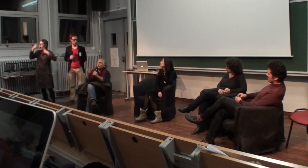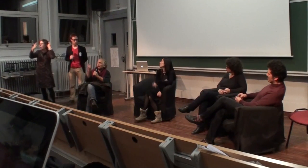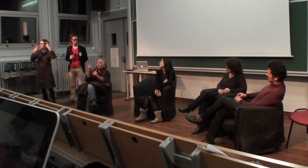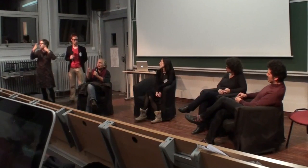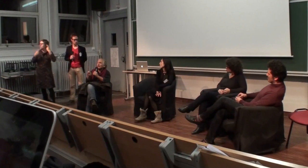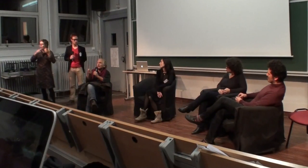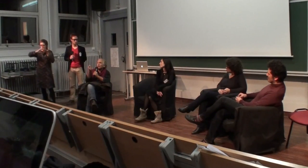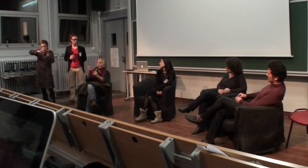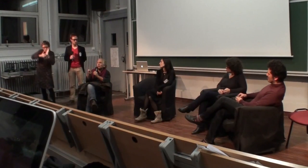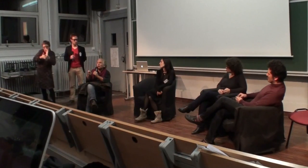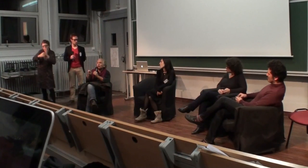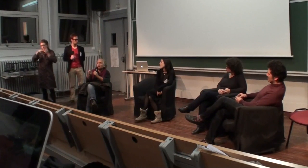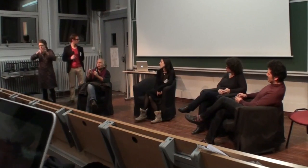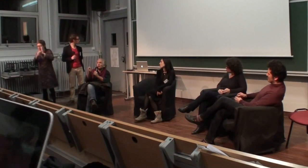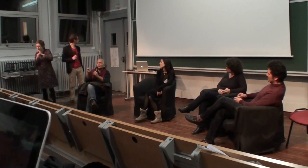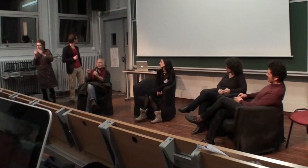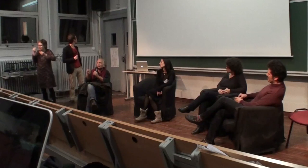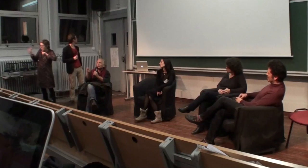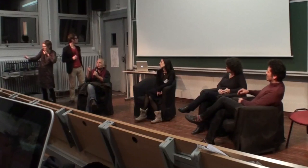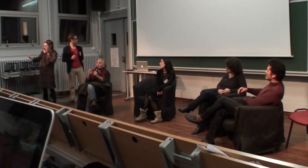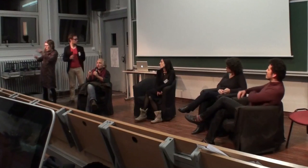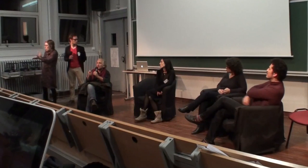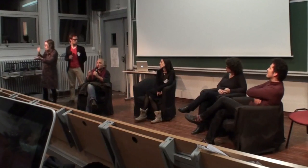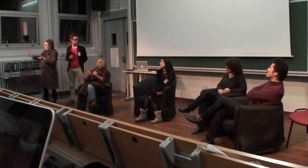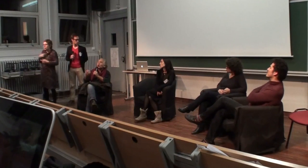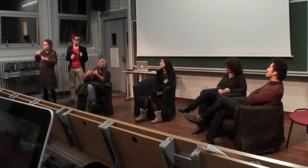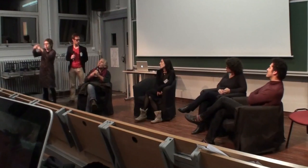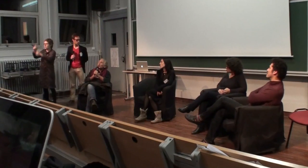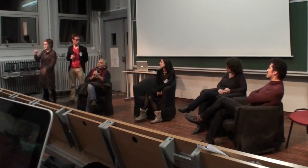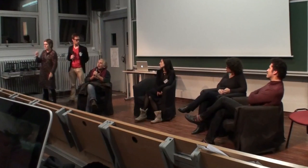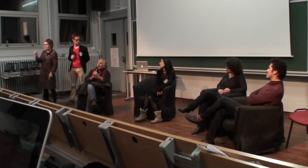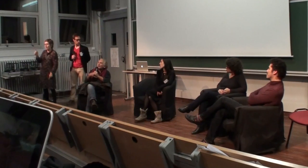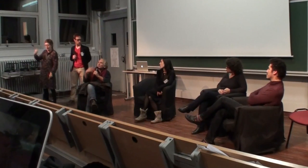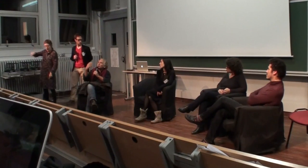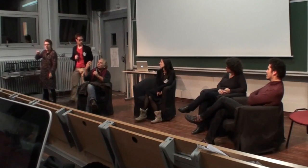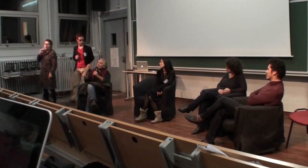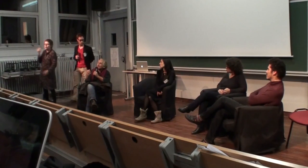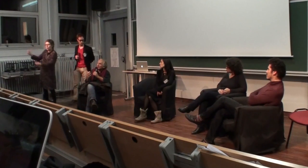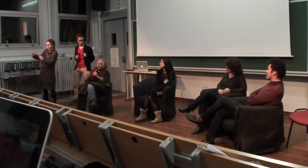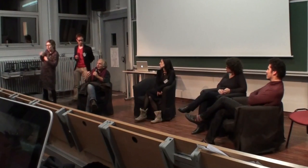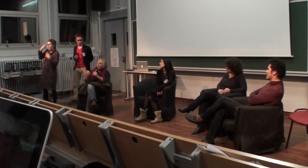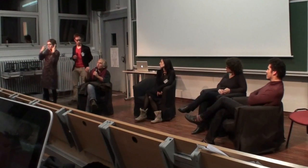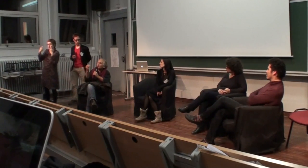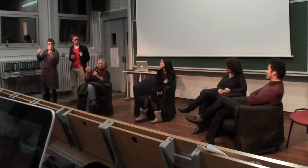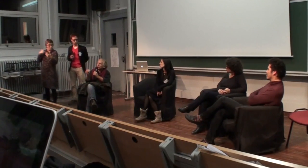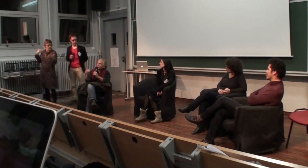ce que la technique vous propose comme augmentation est positive. Or, moi, avec plus de 30 ans de clinique, je vous assure,